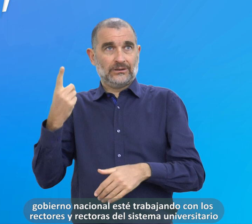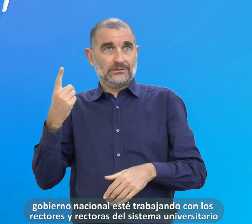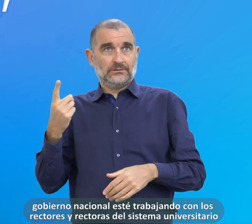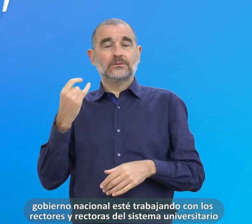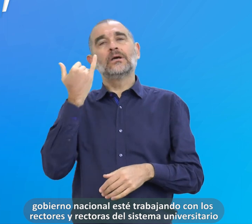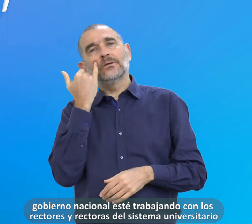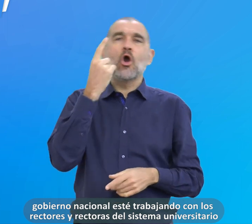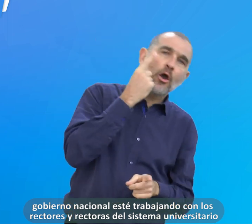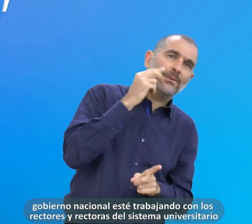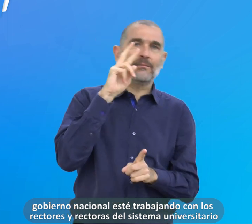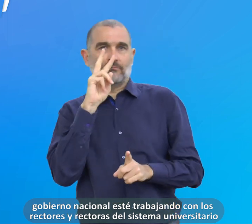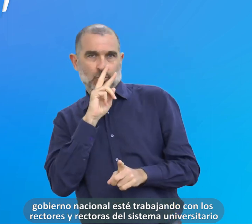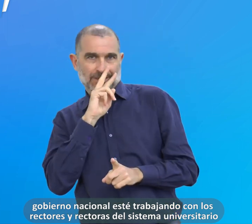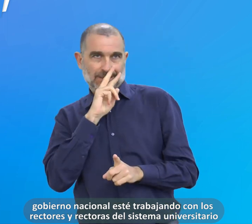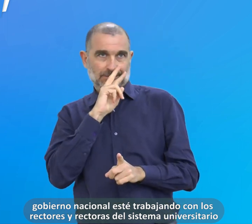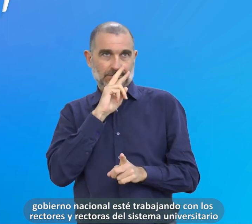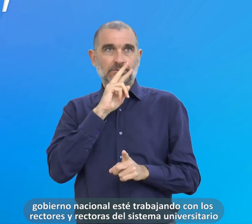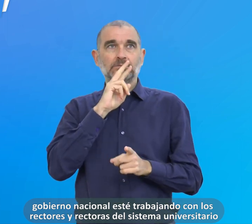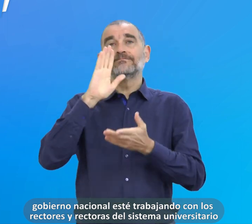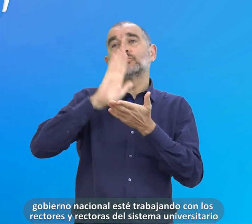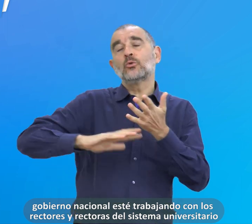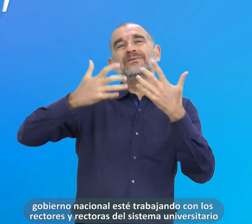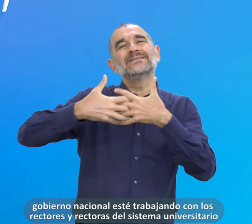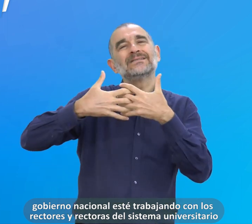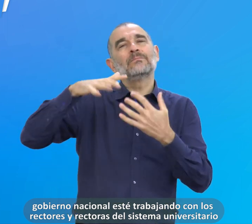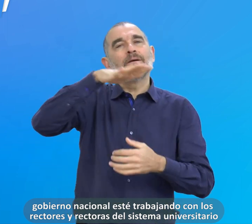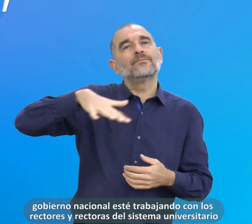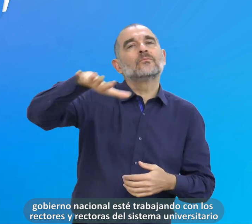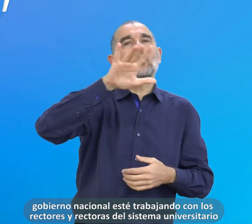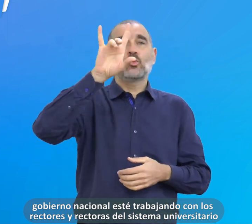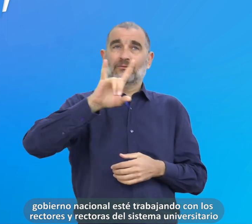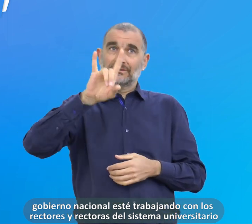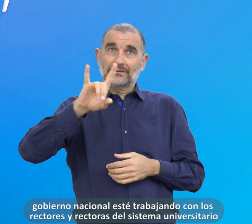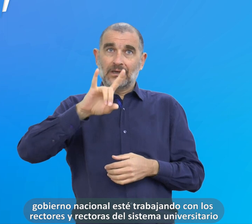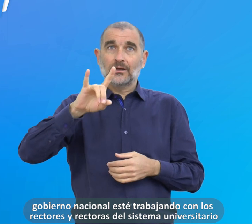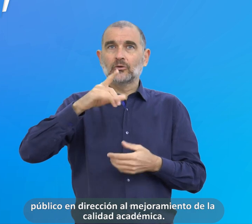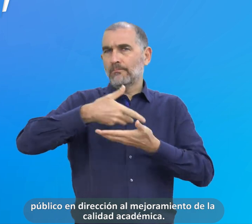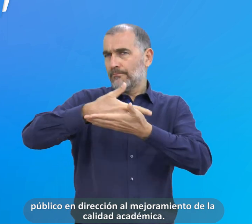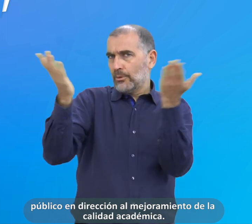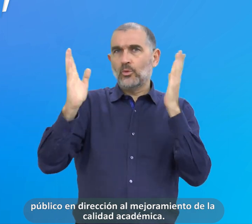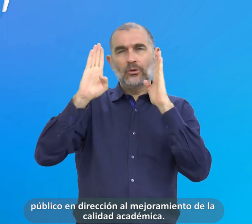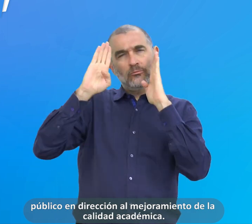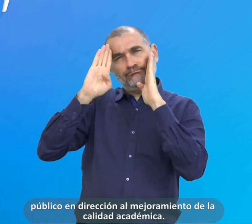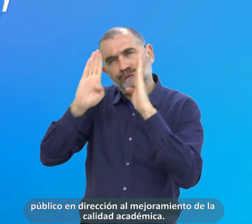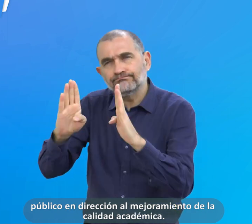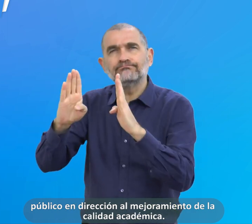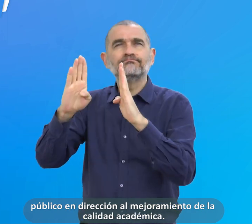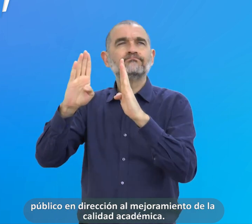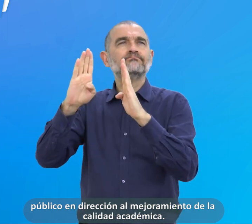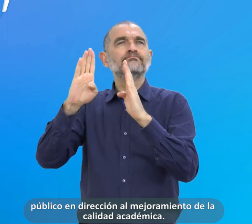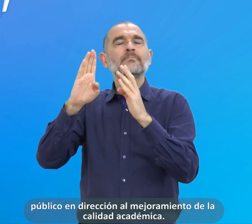y las rectoras del sistema universitario público